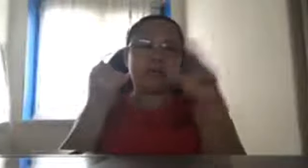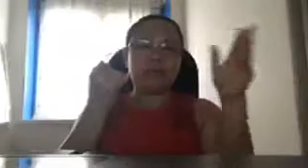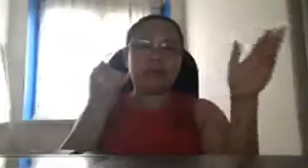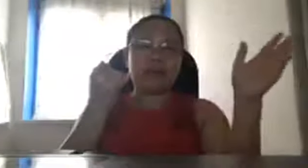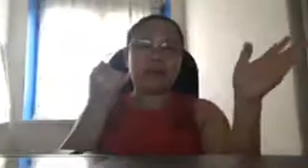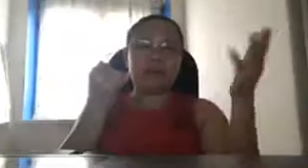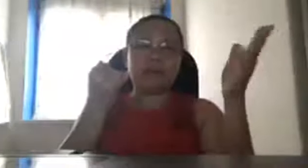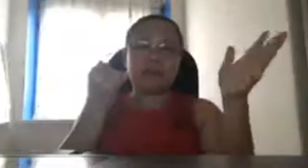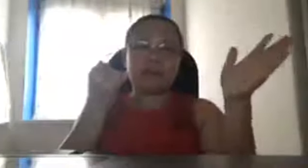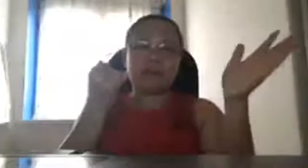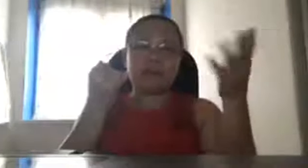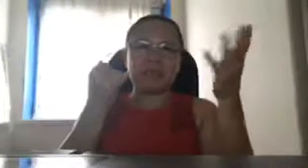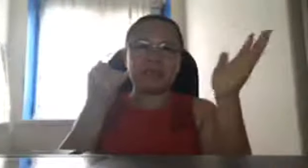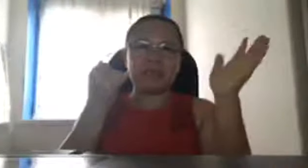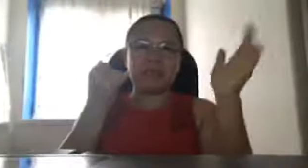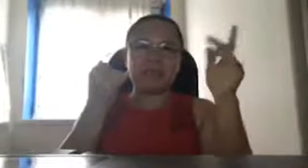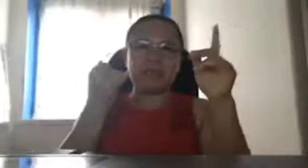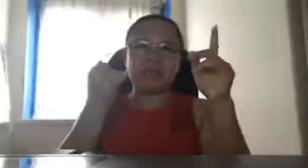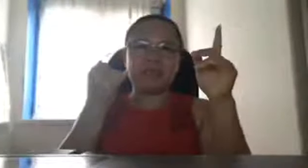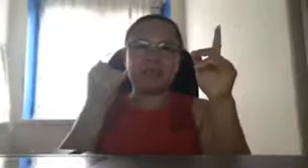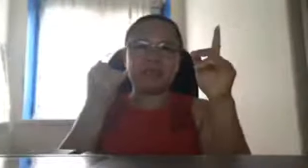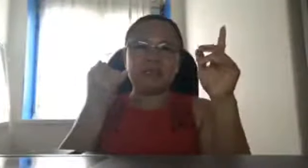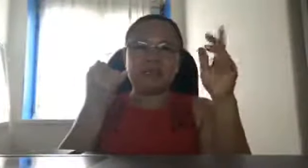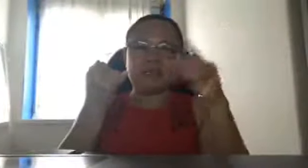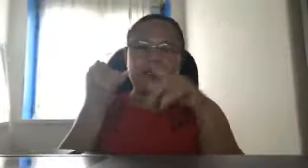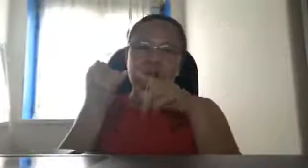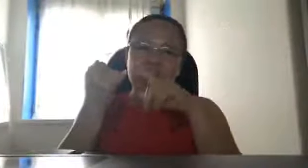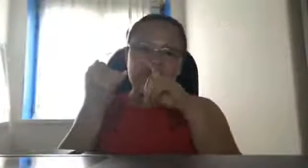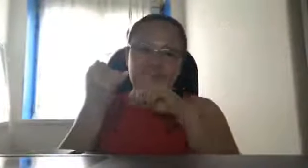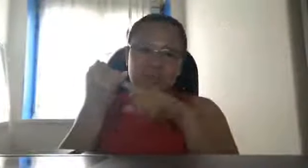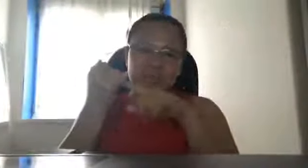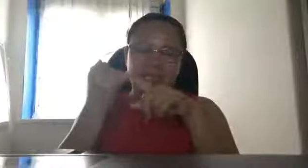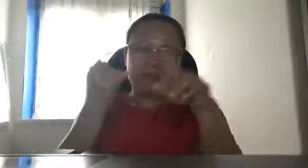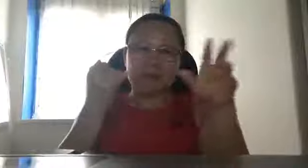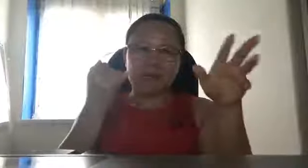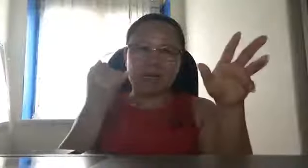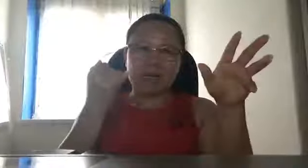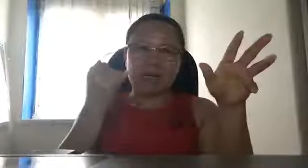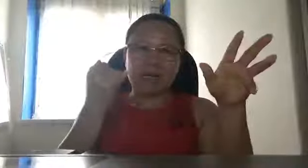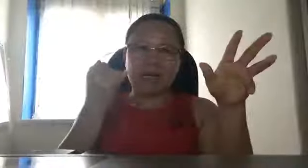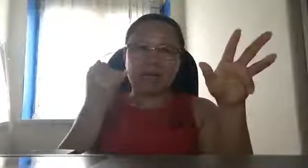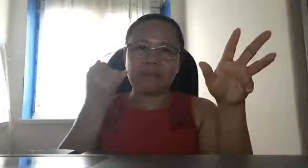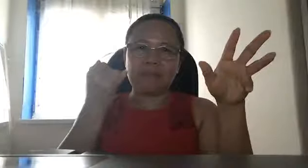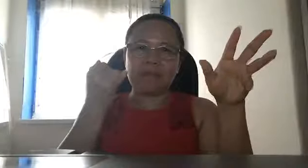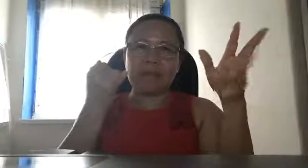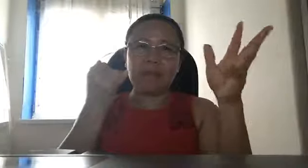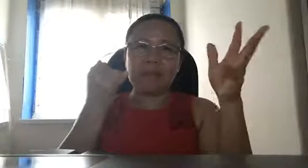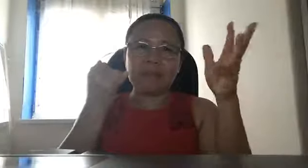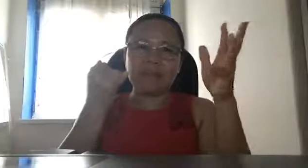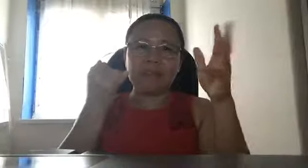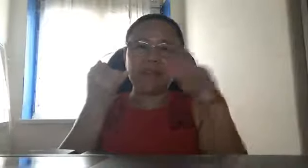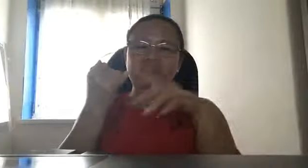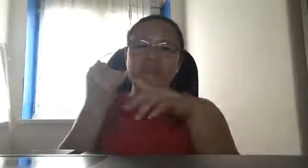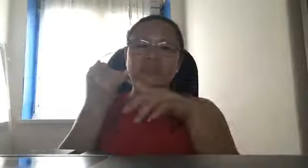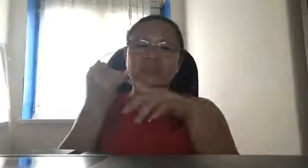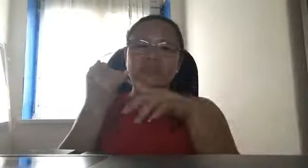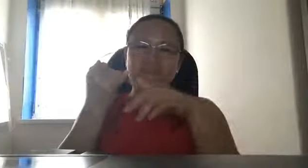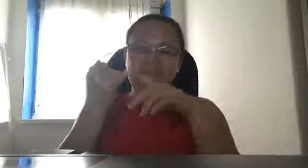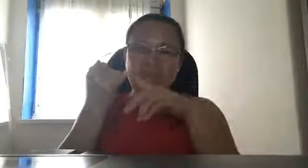nagpapasok dyan nagpapasok dyan ng mga armaments na mga